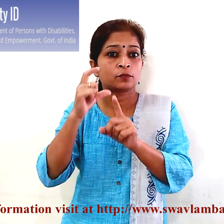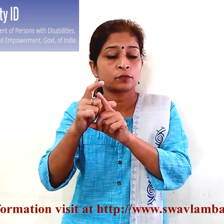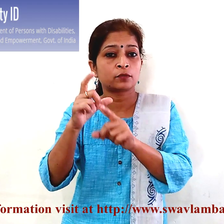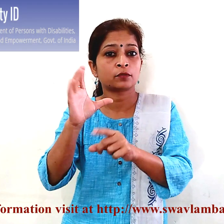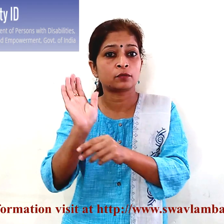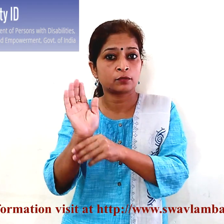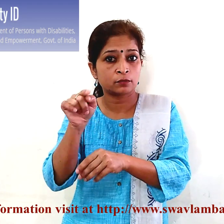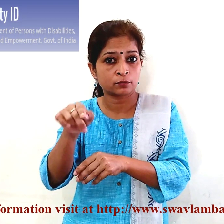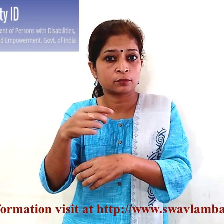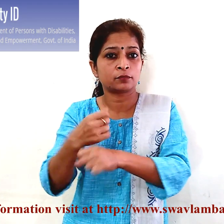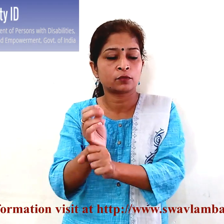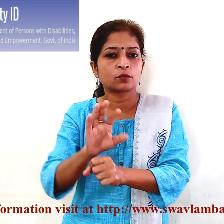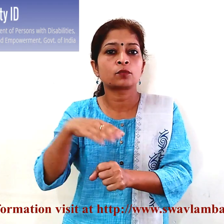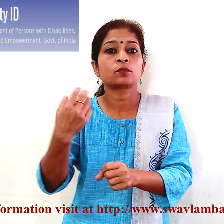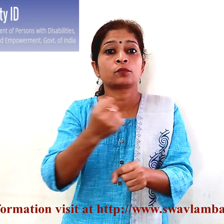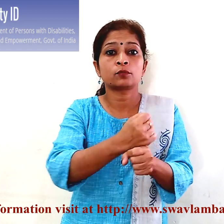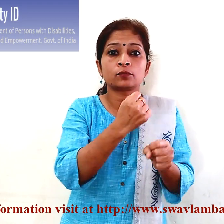सरकारी सेवाओं का लाब उठाएं